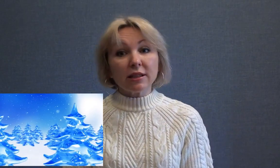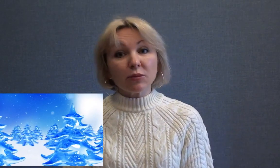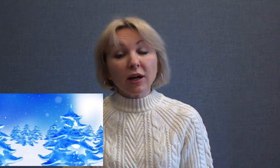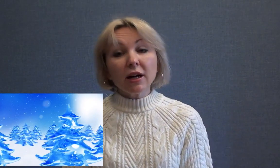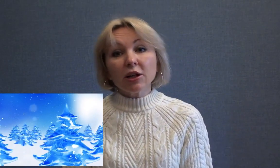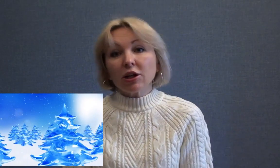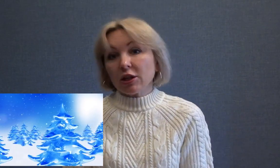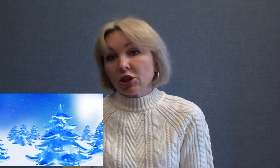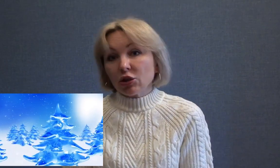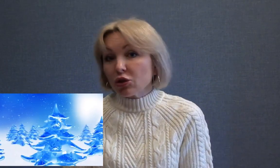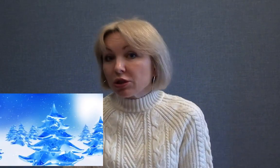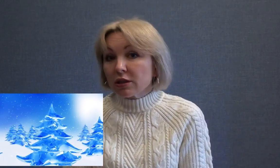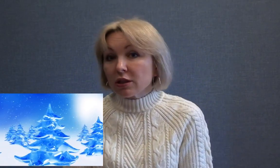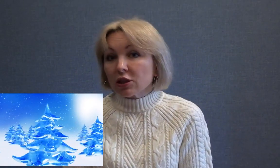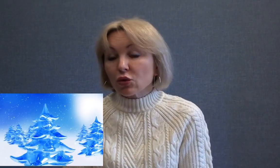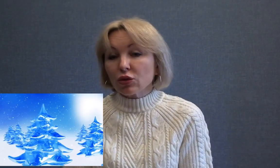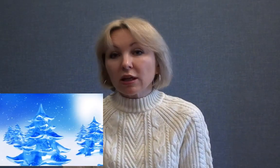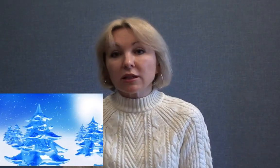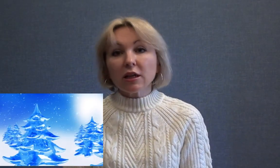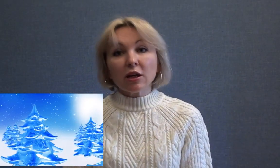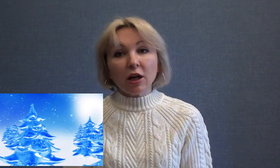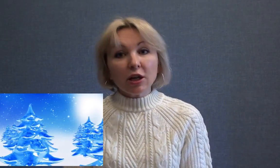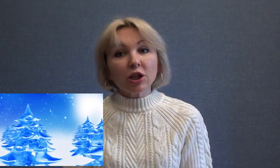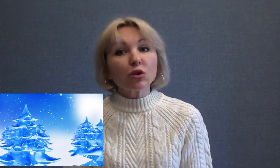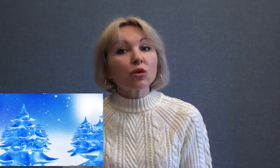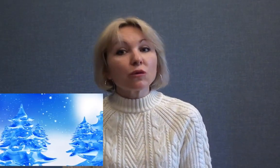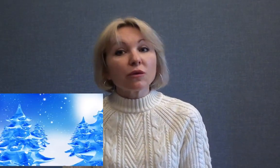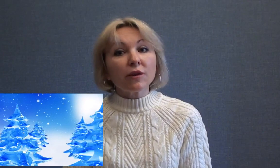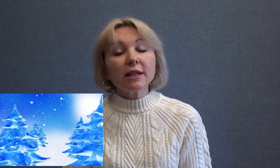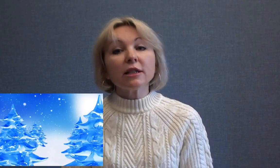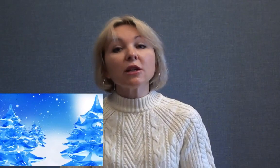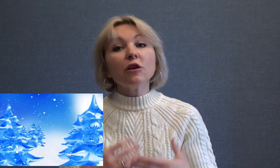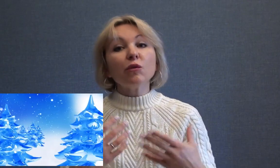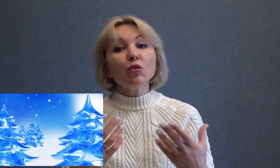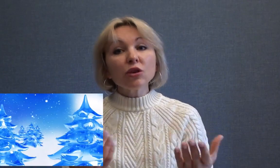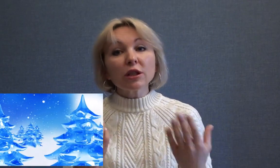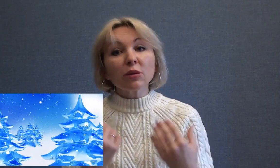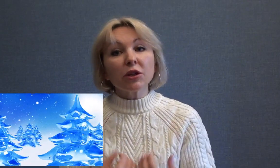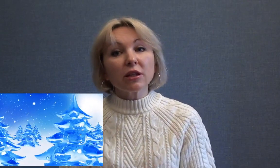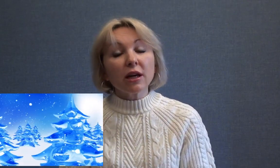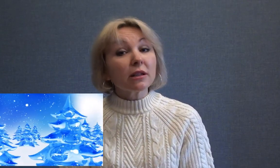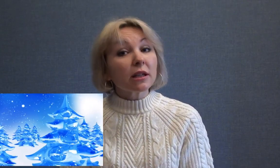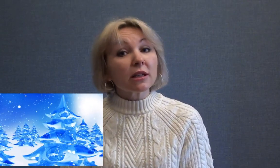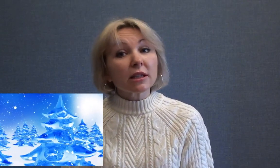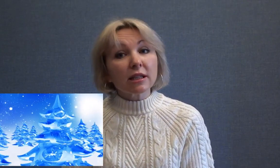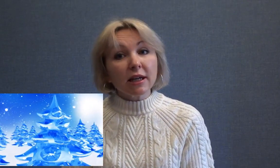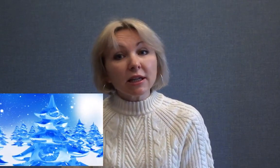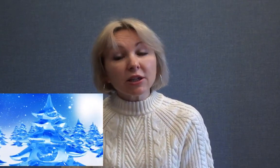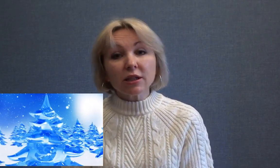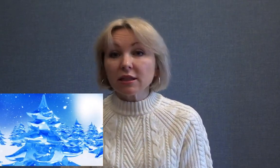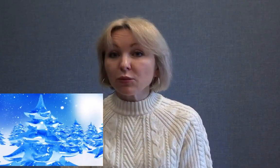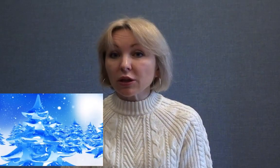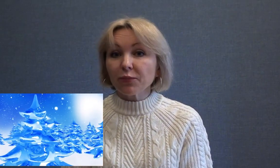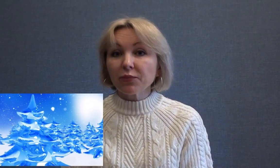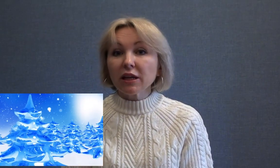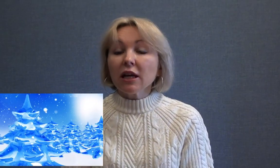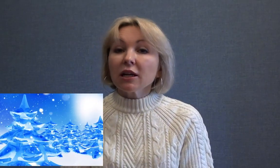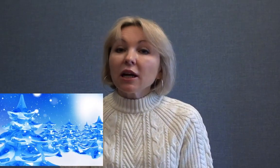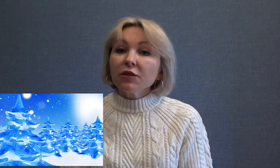зима, и, конечно, очень интересно узнать, как же Антонио Вивальди в музыке передал это настроение зимы. Как вы